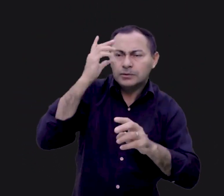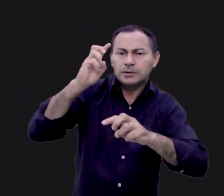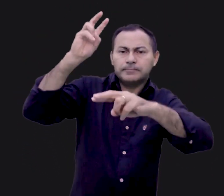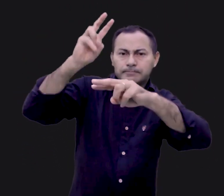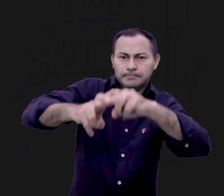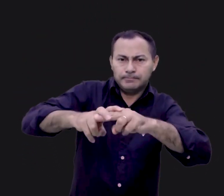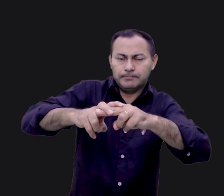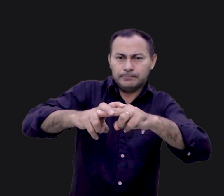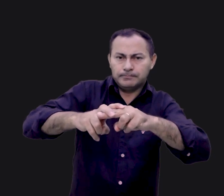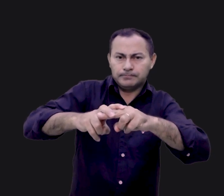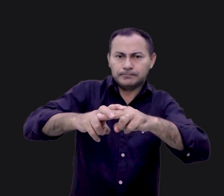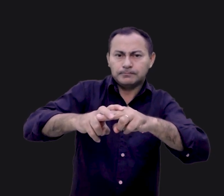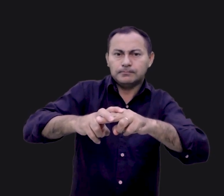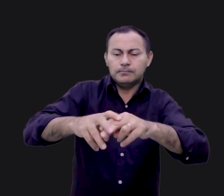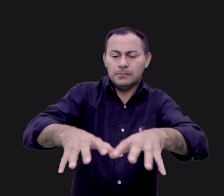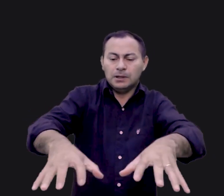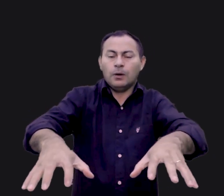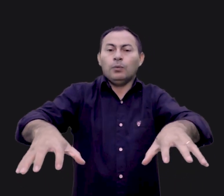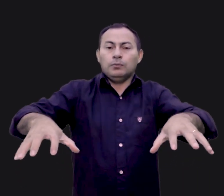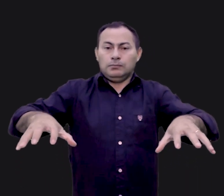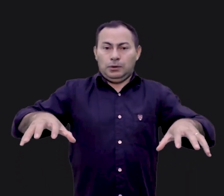sentado em um trono.